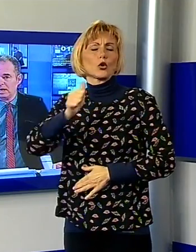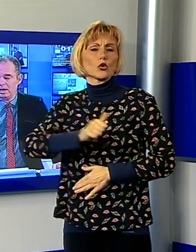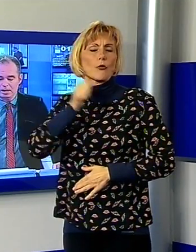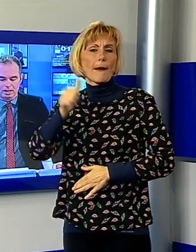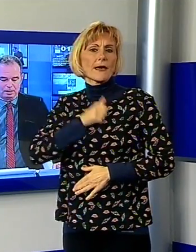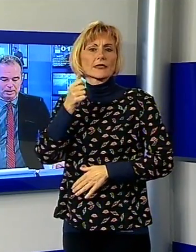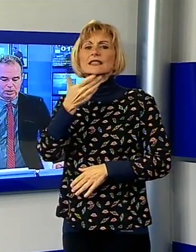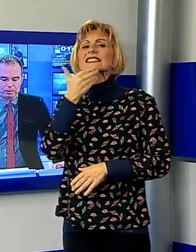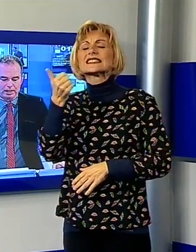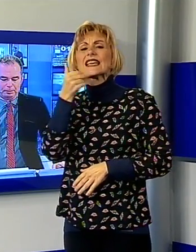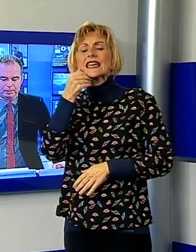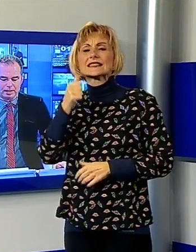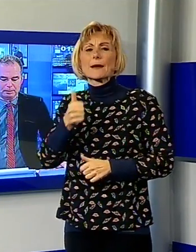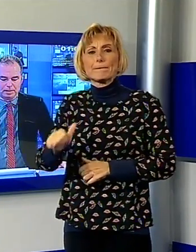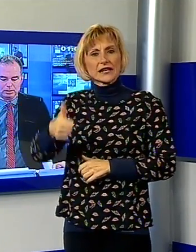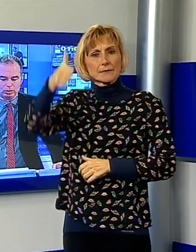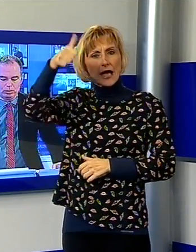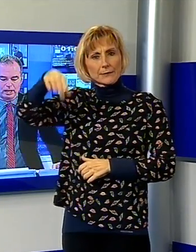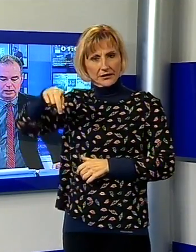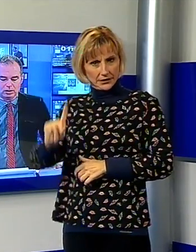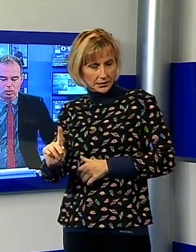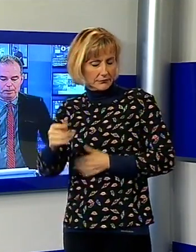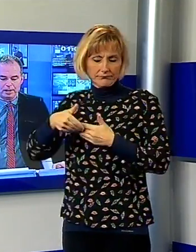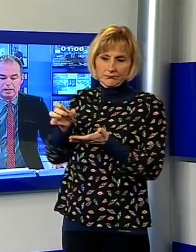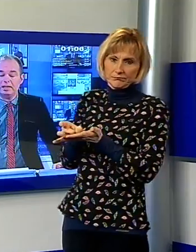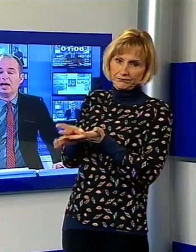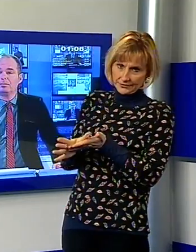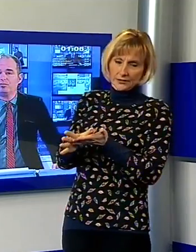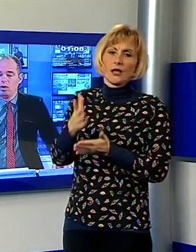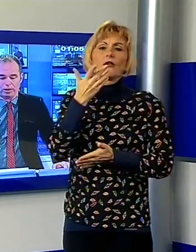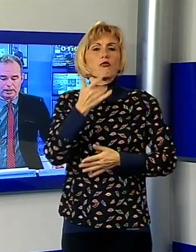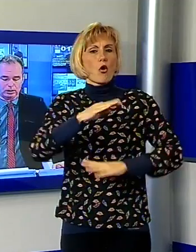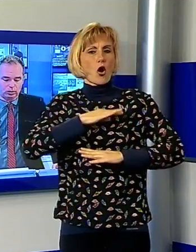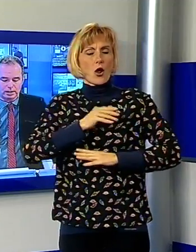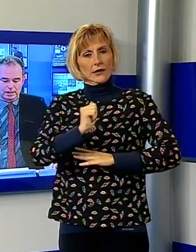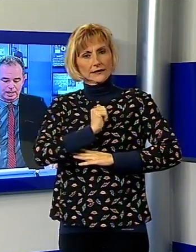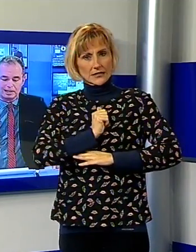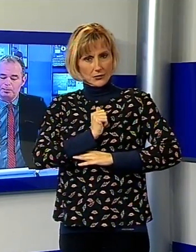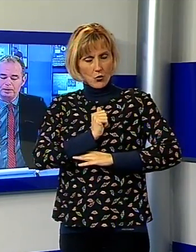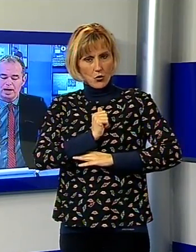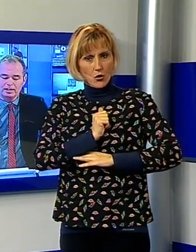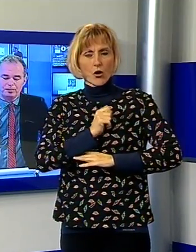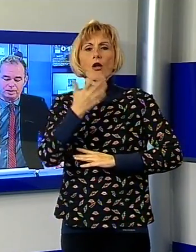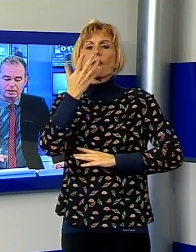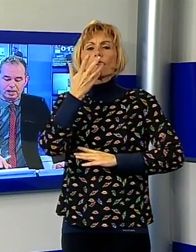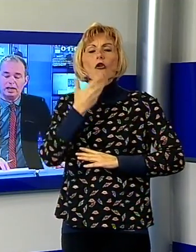partecipare alle primarie del Partito Democratico, per tirarmi fuori, ha detto Garzella, da primarie finte e